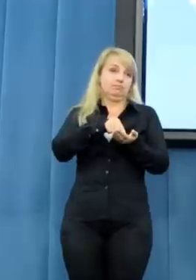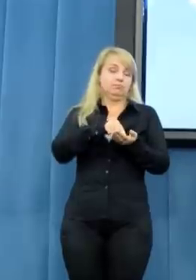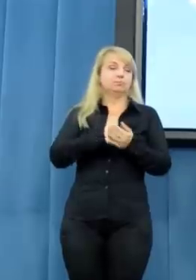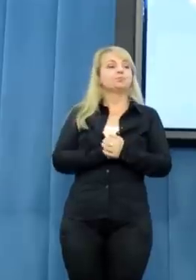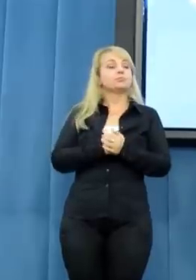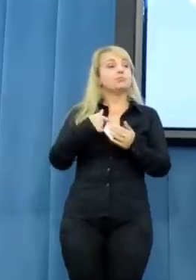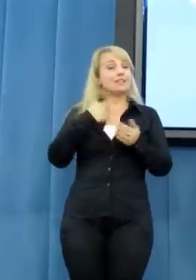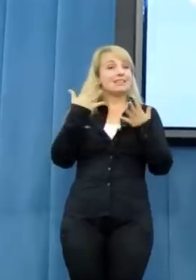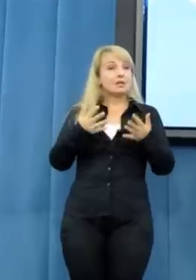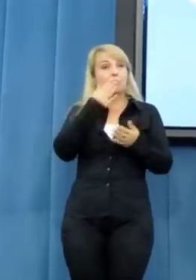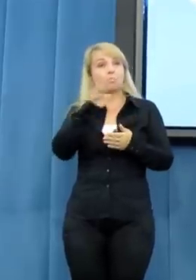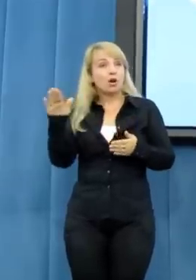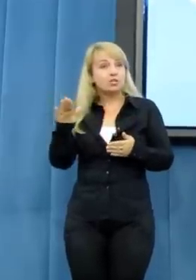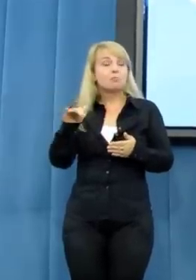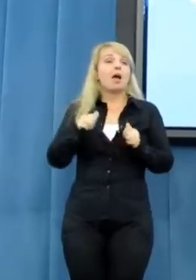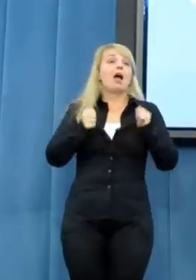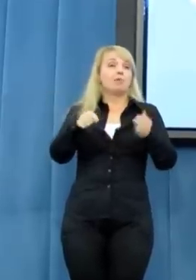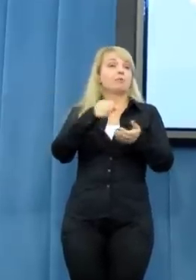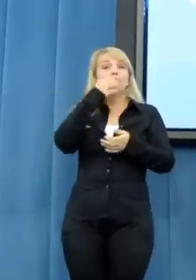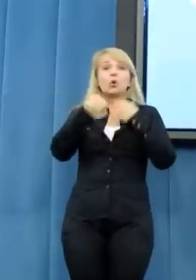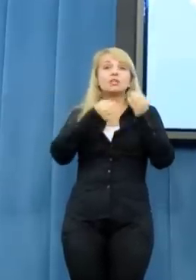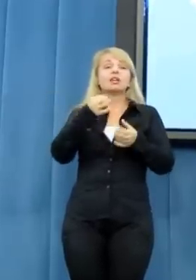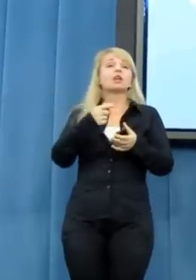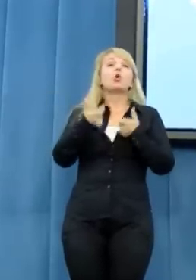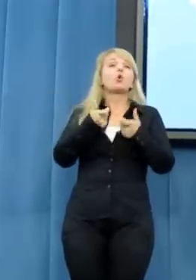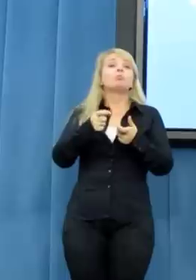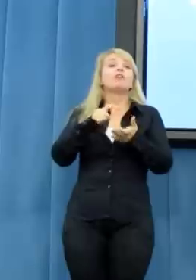o to, żeby KORZE traktować w jakiś sposób wyjątkowy,